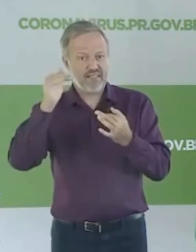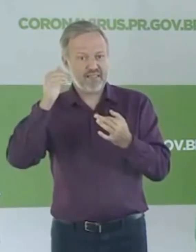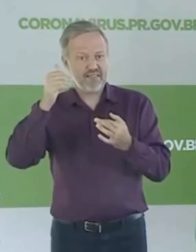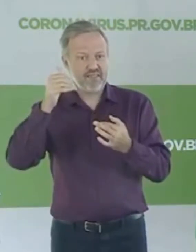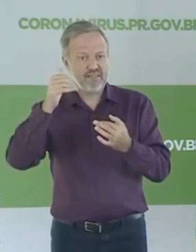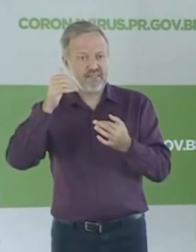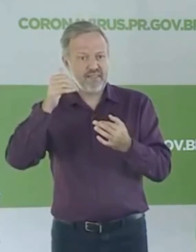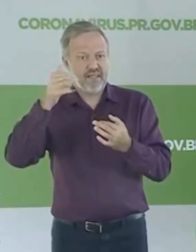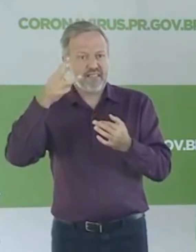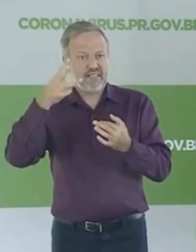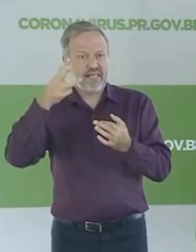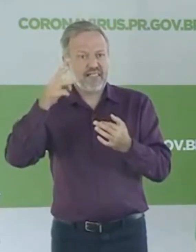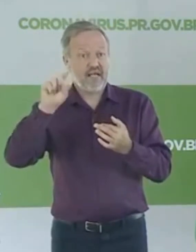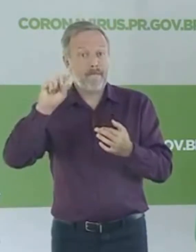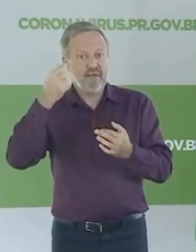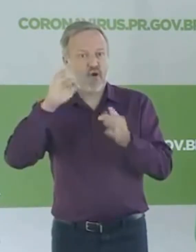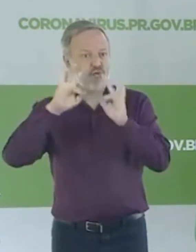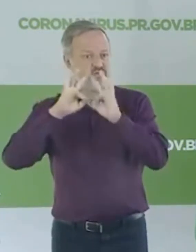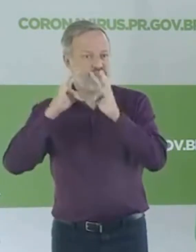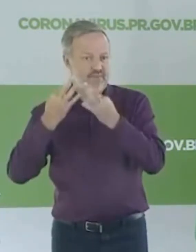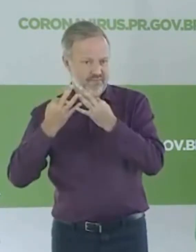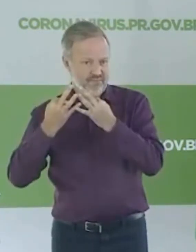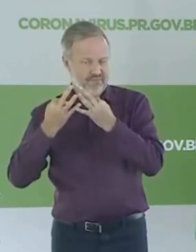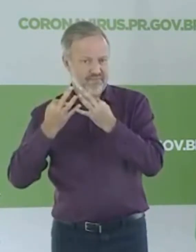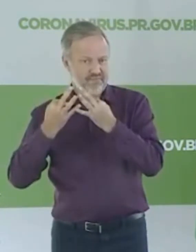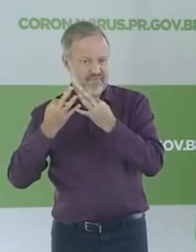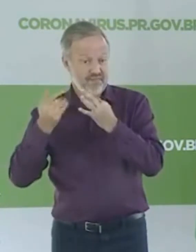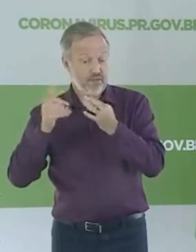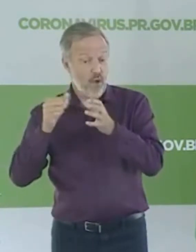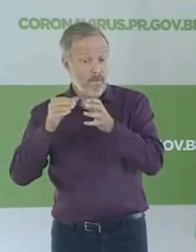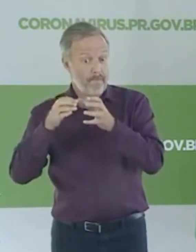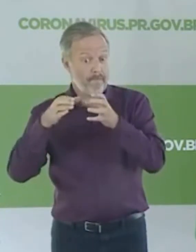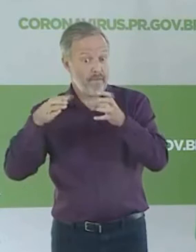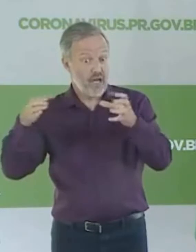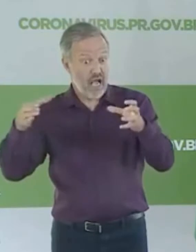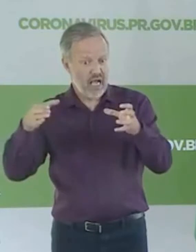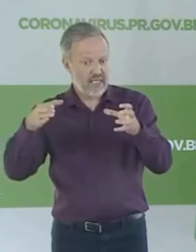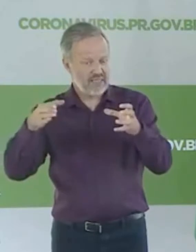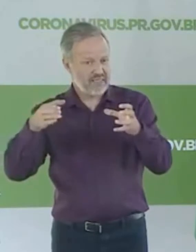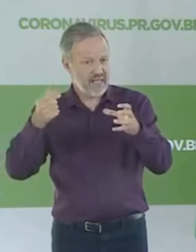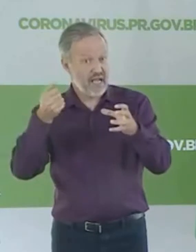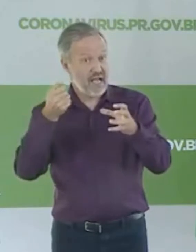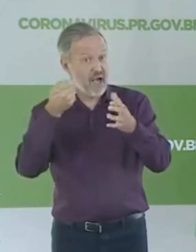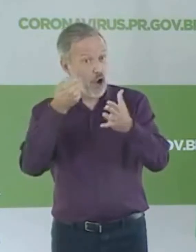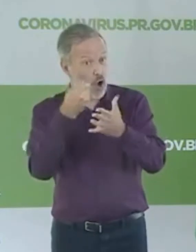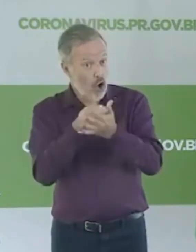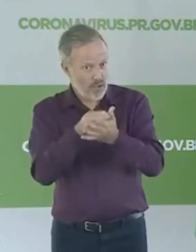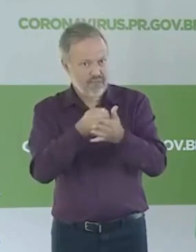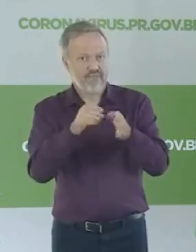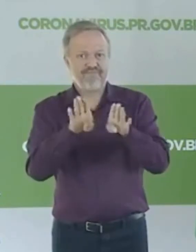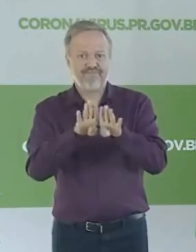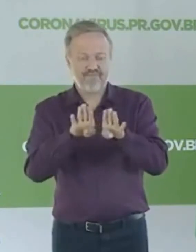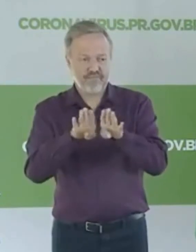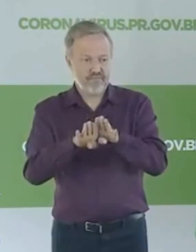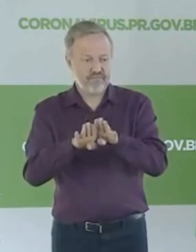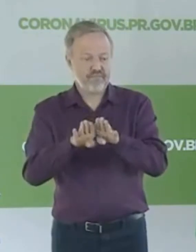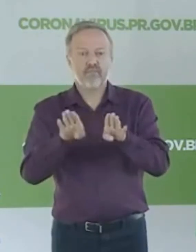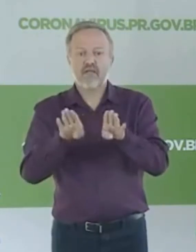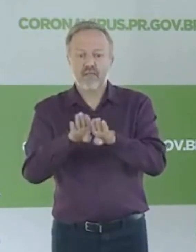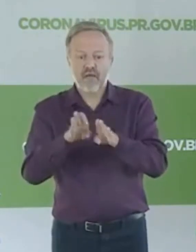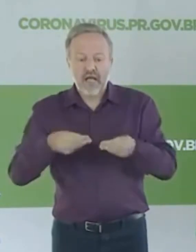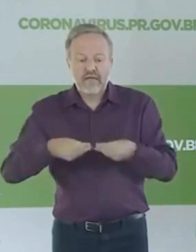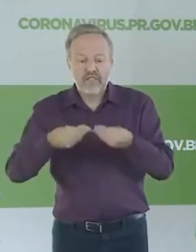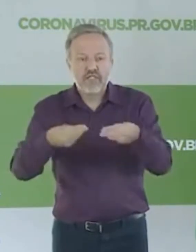da agricultura familiar. Então, nós vamos ampliar a compra do número de agricultores. Vai haver a distribuição de